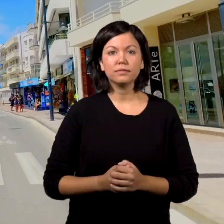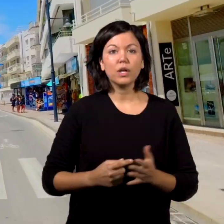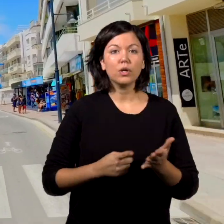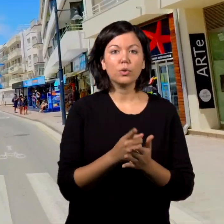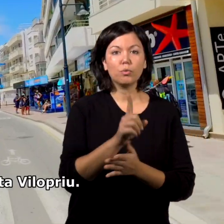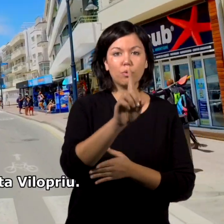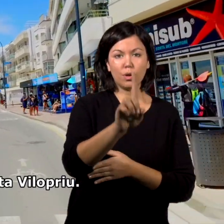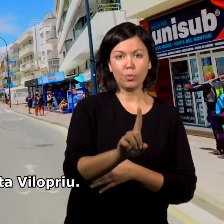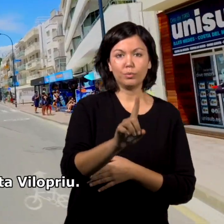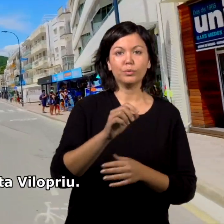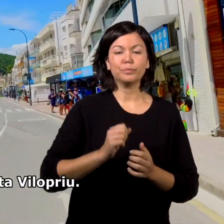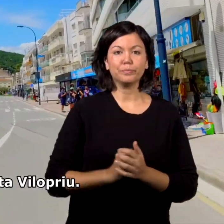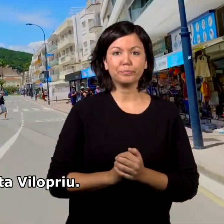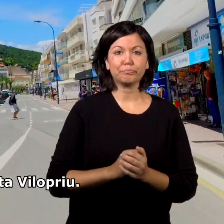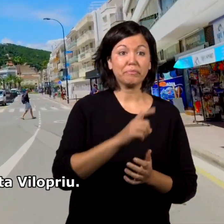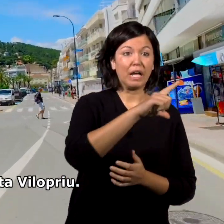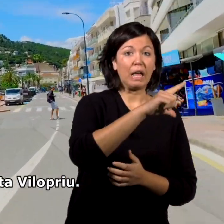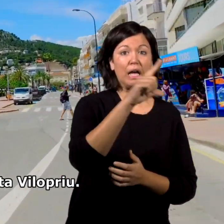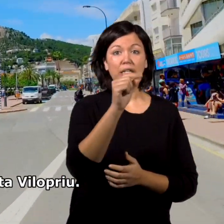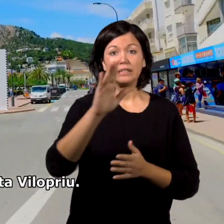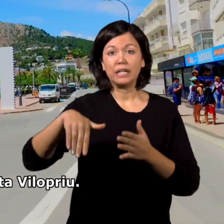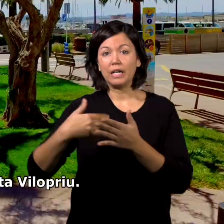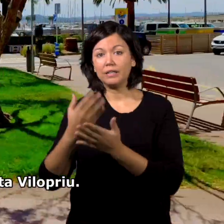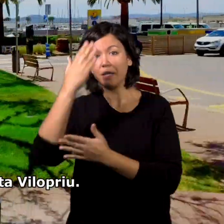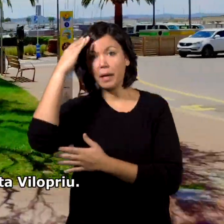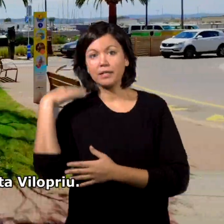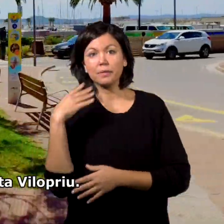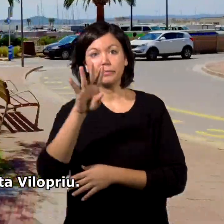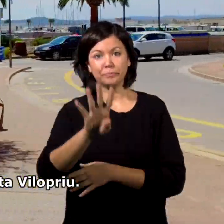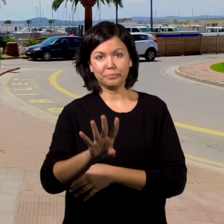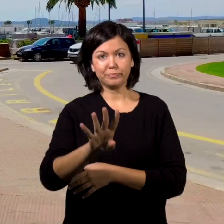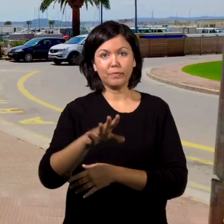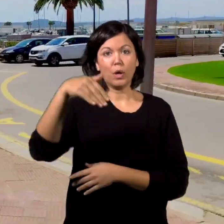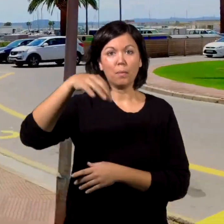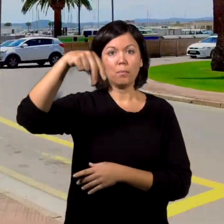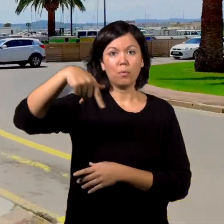Ruta 1 De L'Astartit hasta Vilupriu, El Mungri,